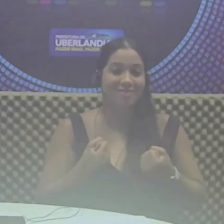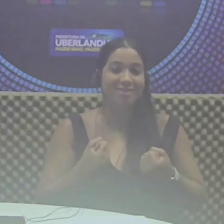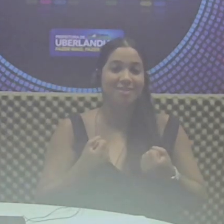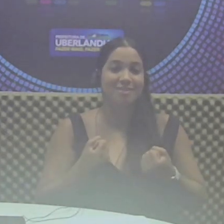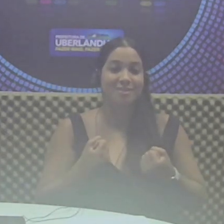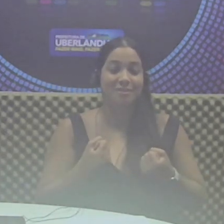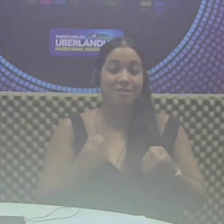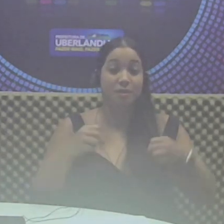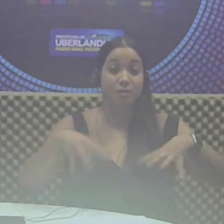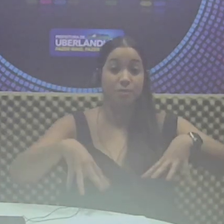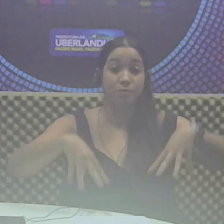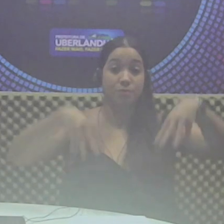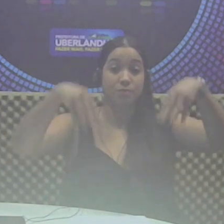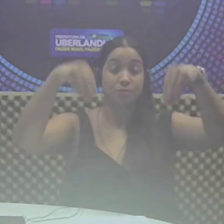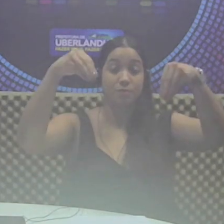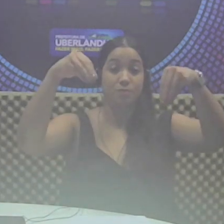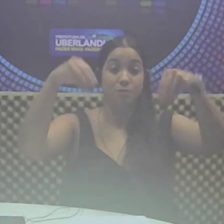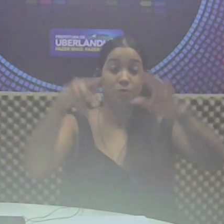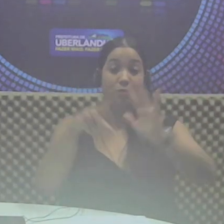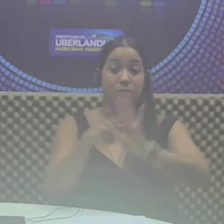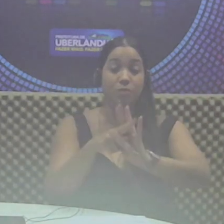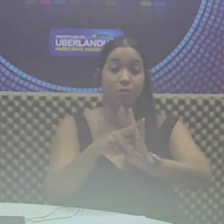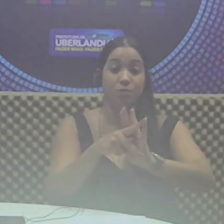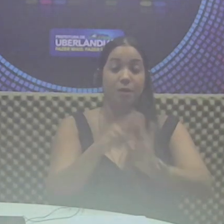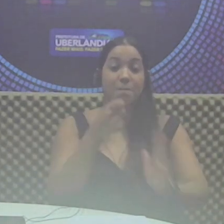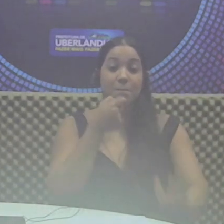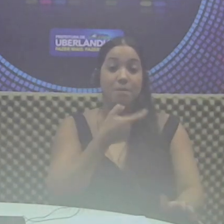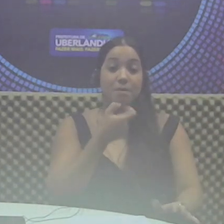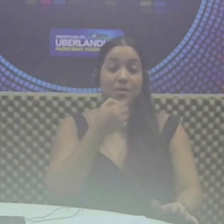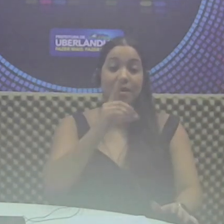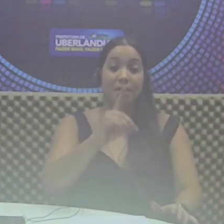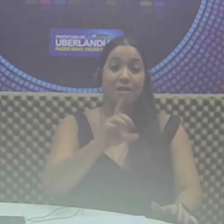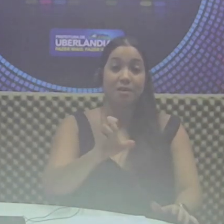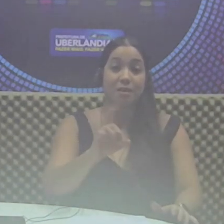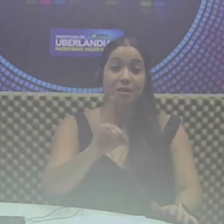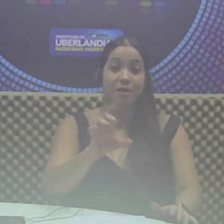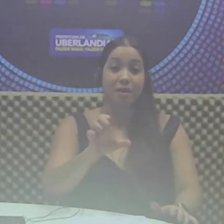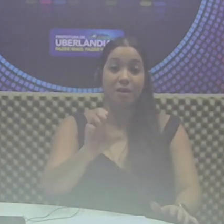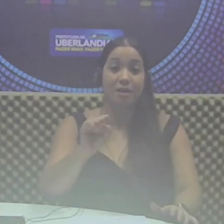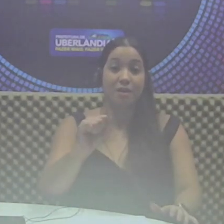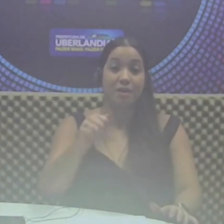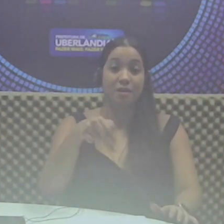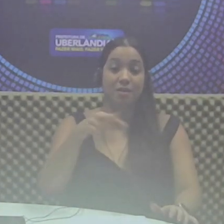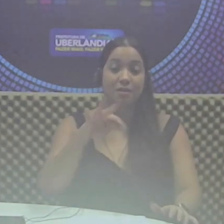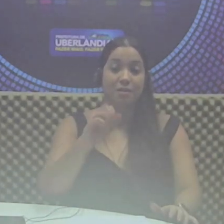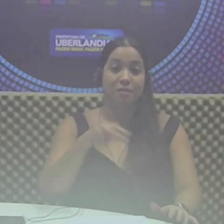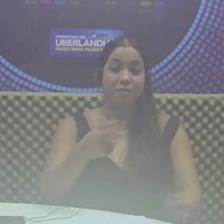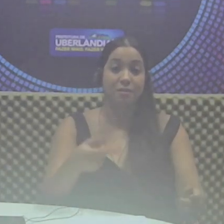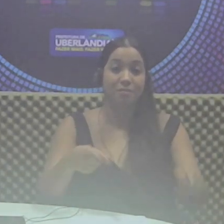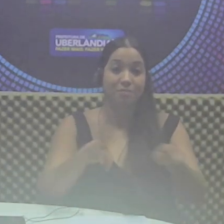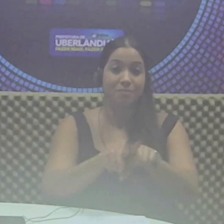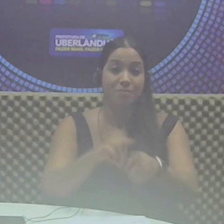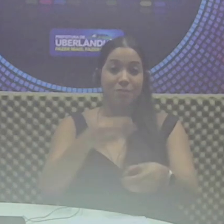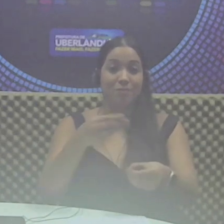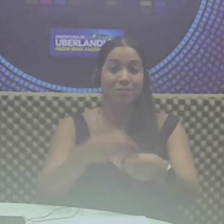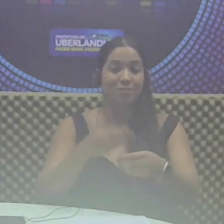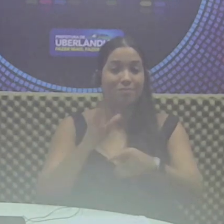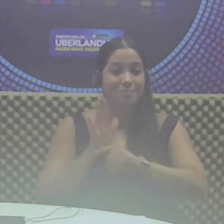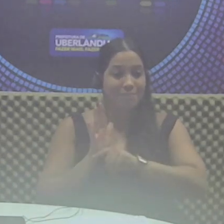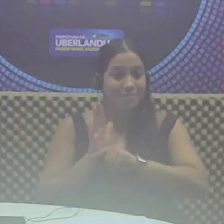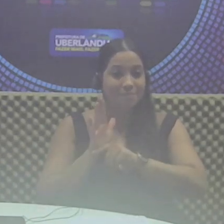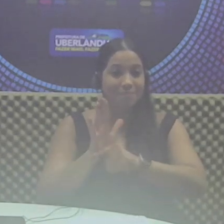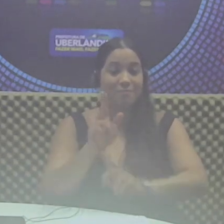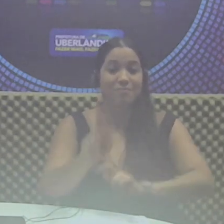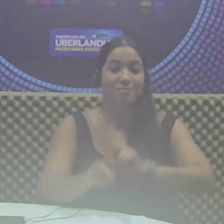Circo Estoril, apresentado pelo humorista Dedé Santana, firmou parcerias junto ao município para auxiliar a